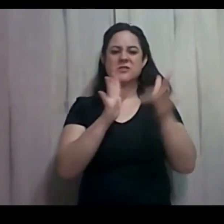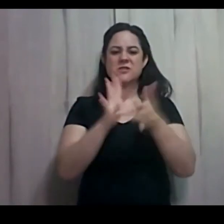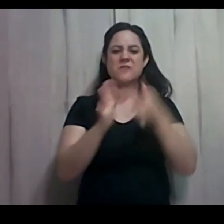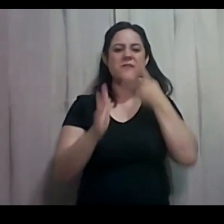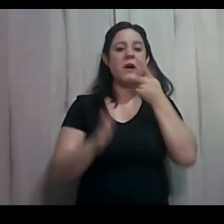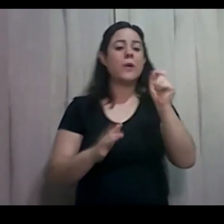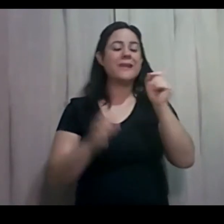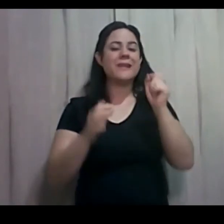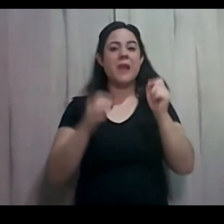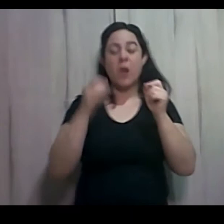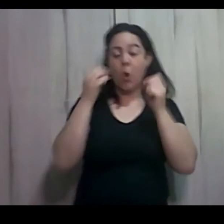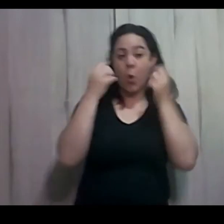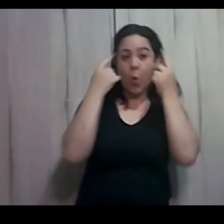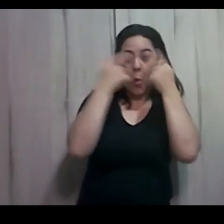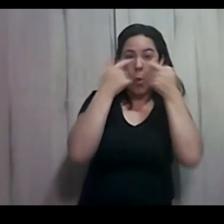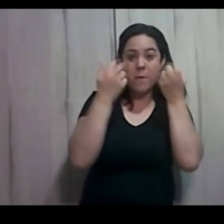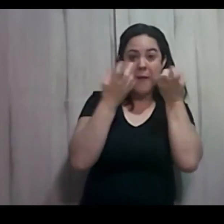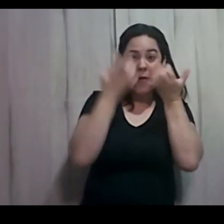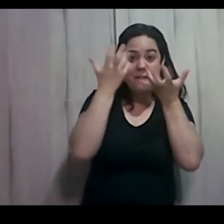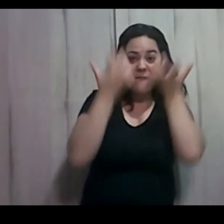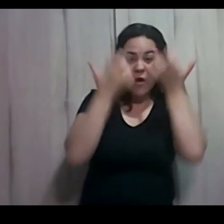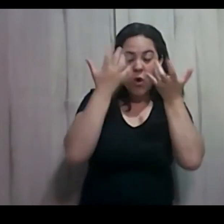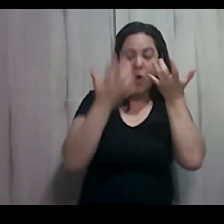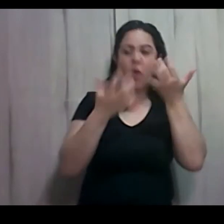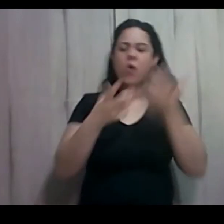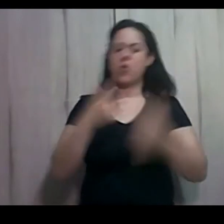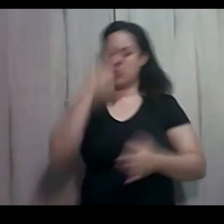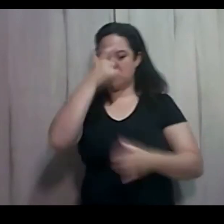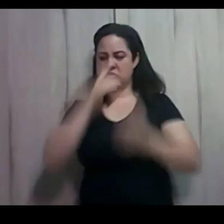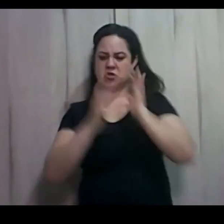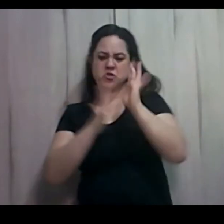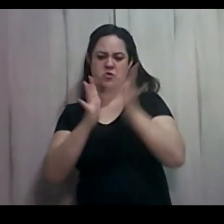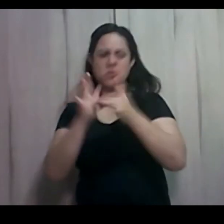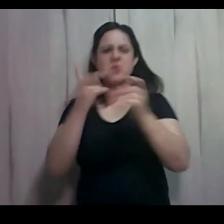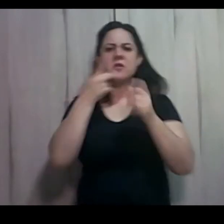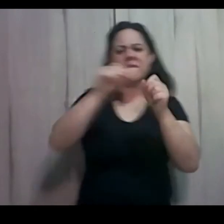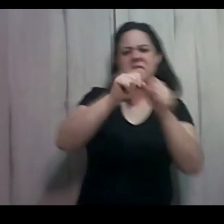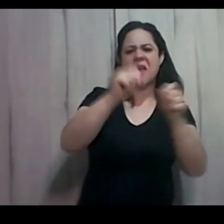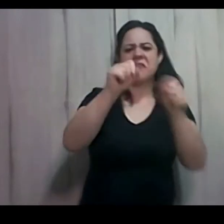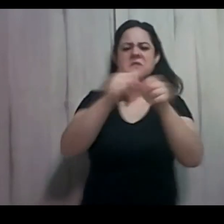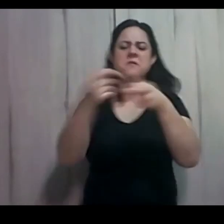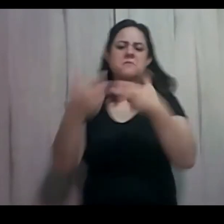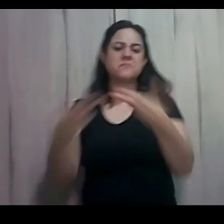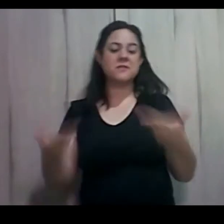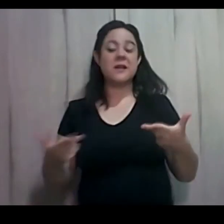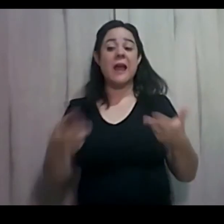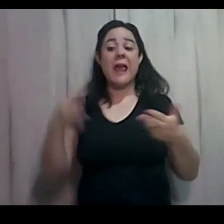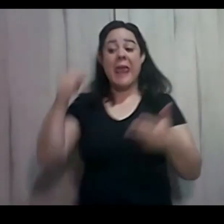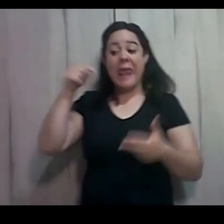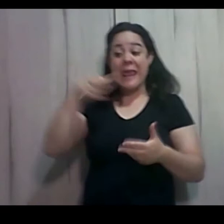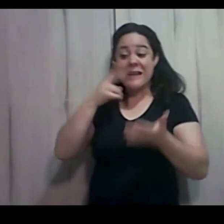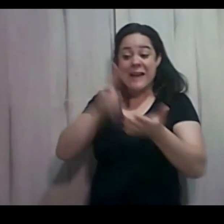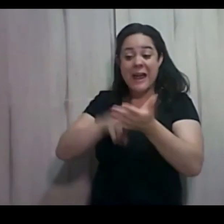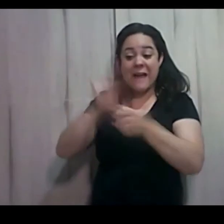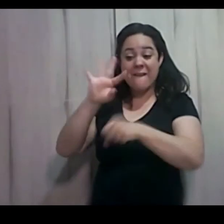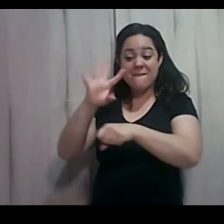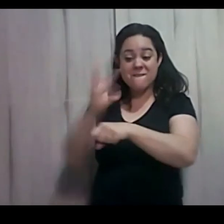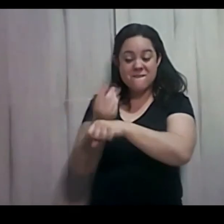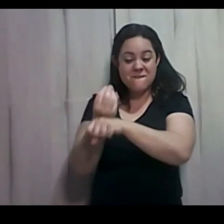fogo. Isso diz aquele que fez isso, que fez aquilo. Nesta carta, ele se apresenta para